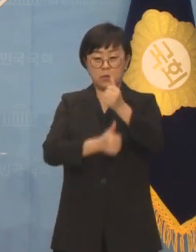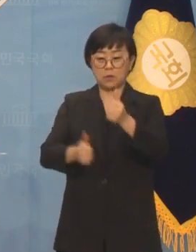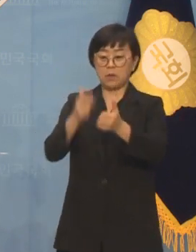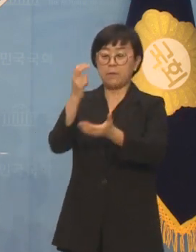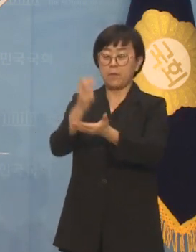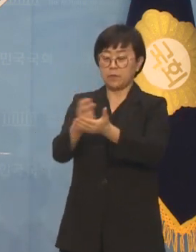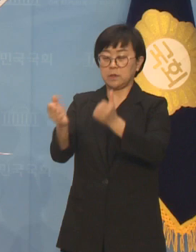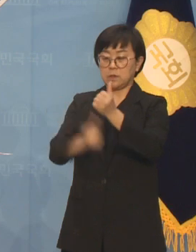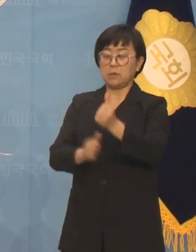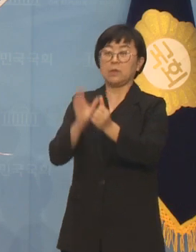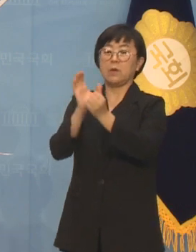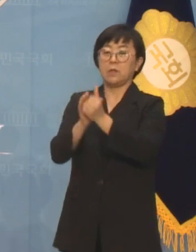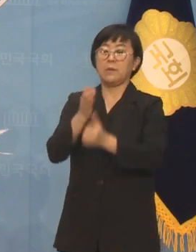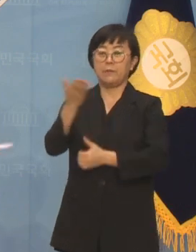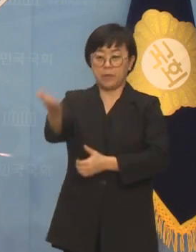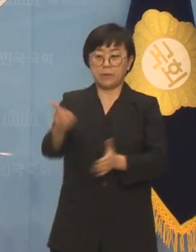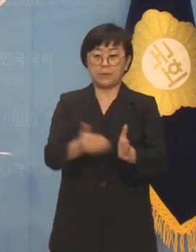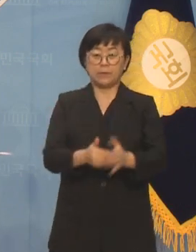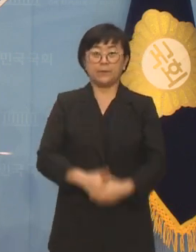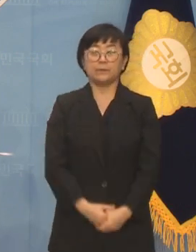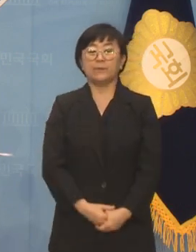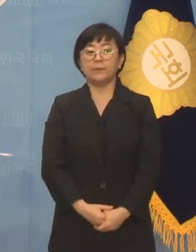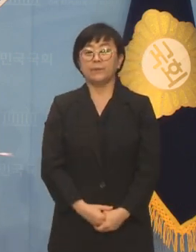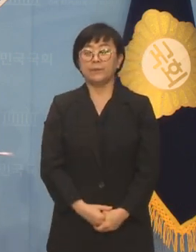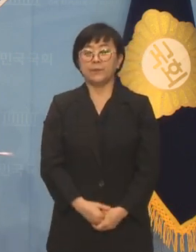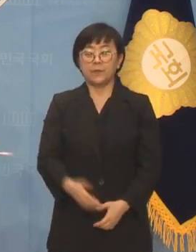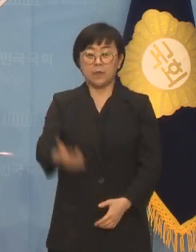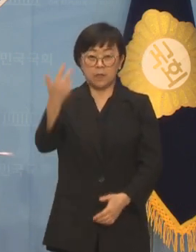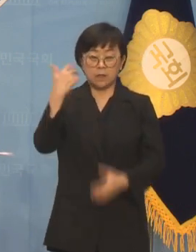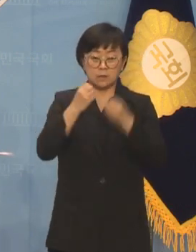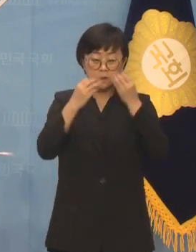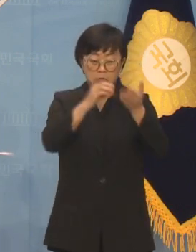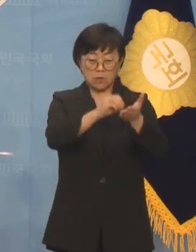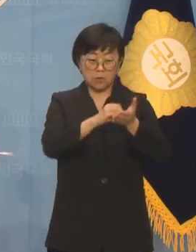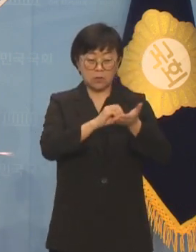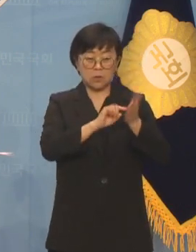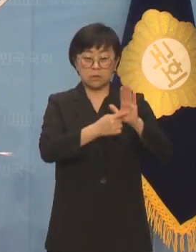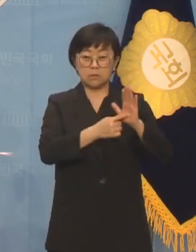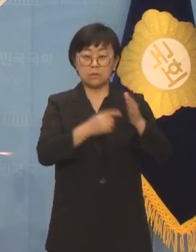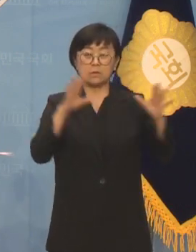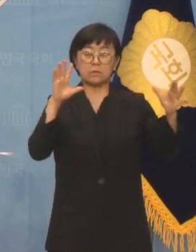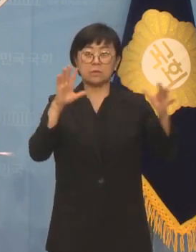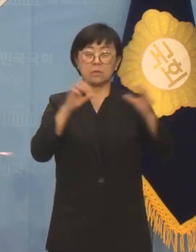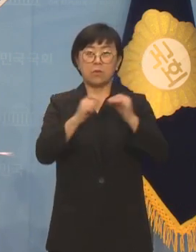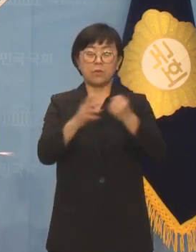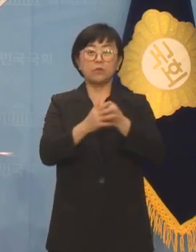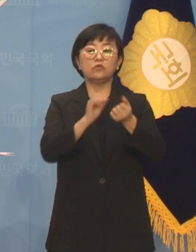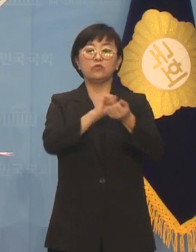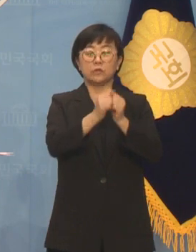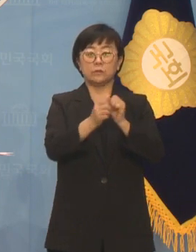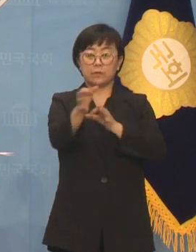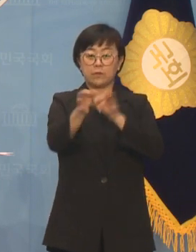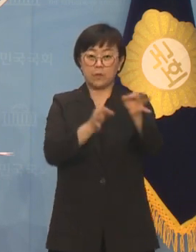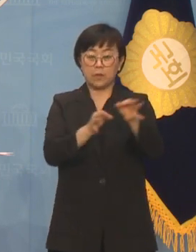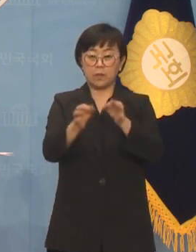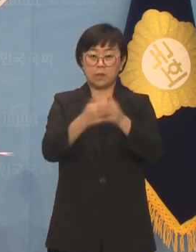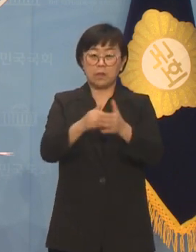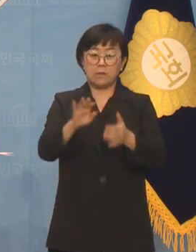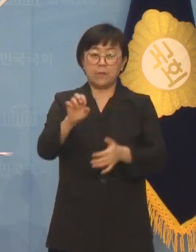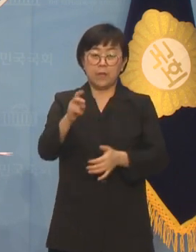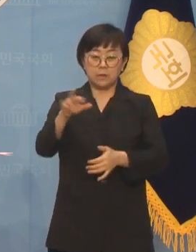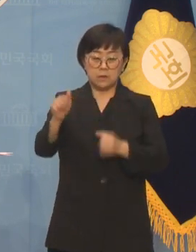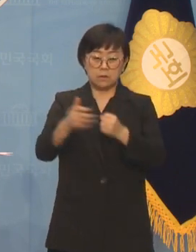법제사법위원회로 회부되었습니다. 지난주 새롭게 공개된 청원은 주식시장에서 상장 폐지 및